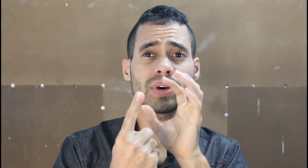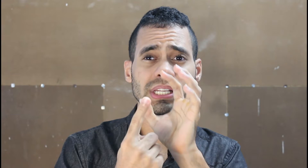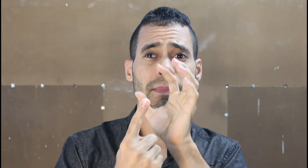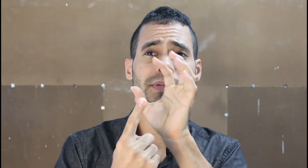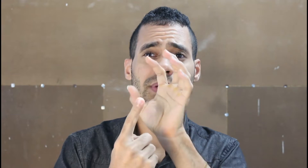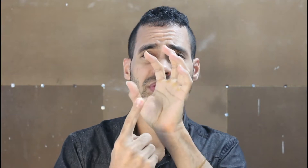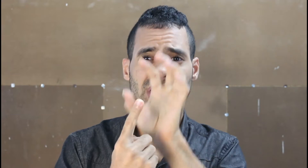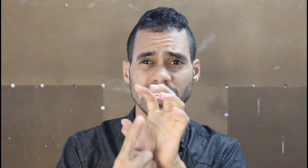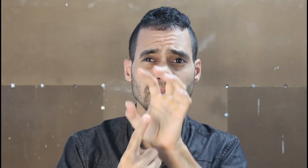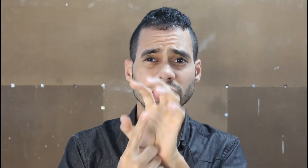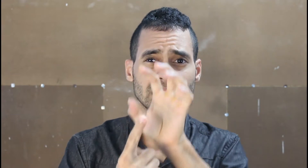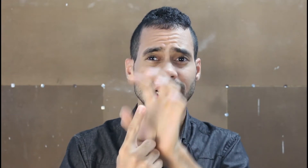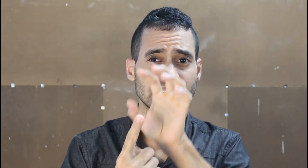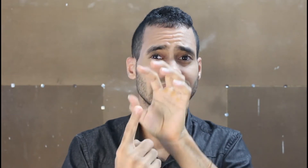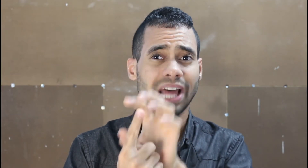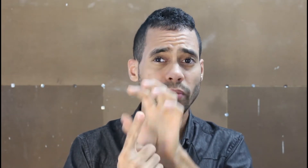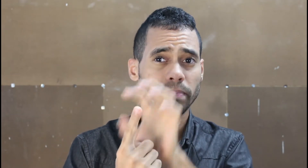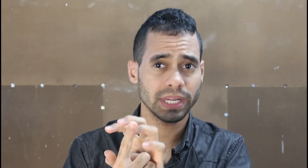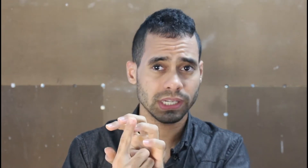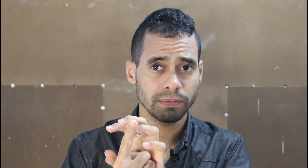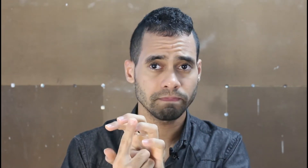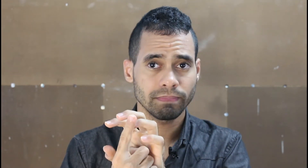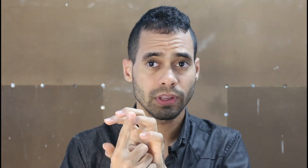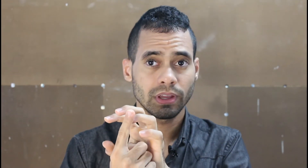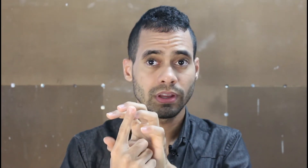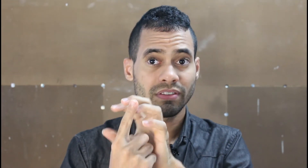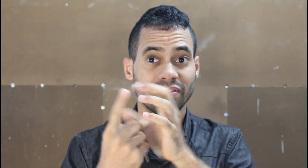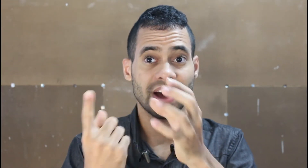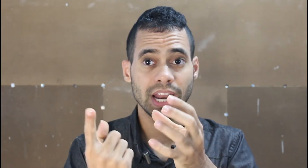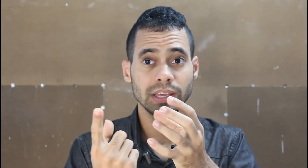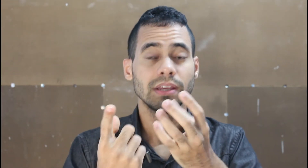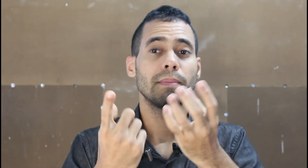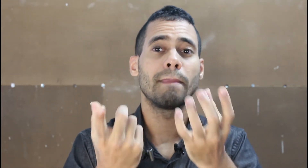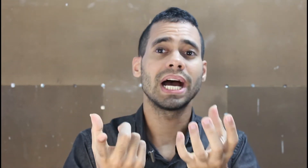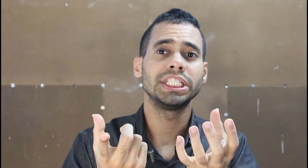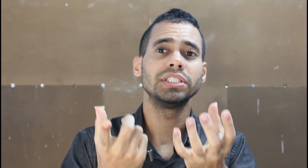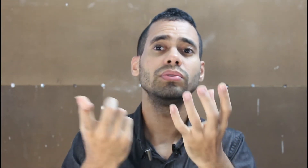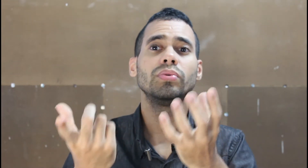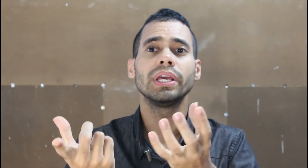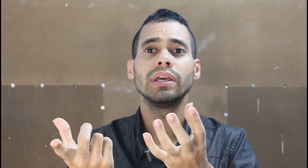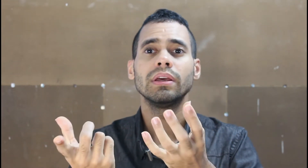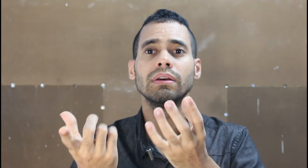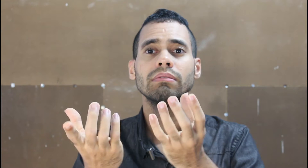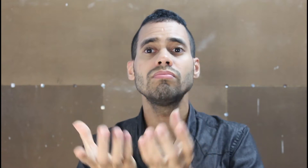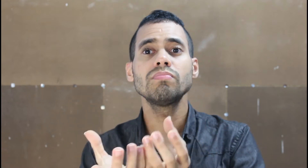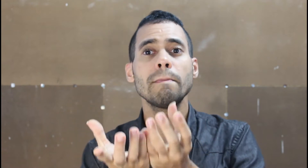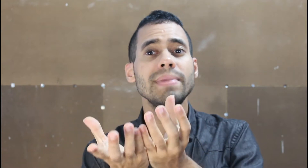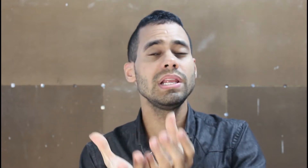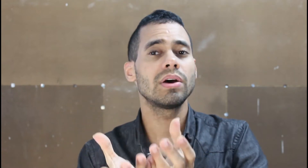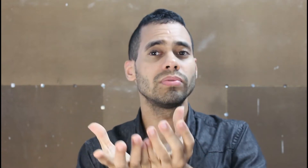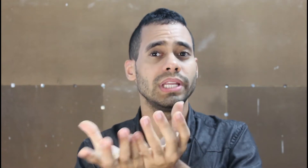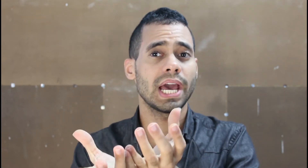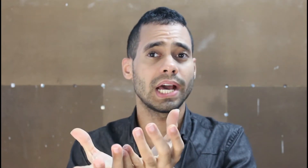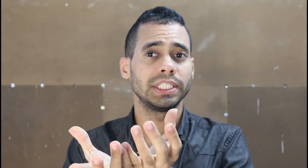só essa participação de 60% nessa tal empresa, vale mais do que 1 bilhão de reais.